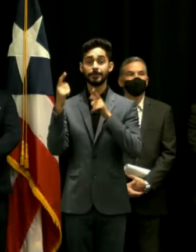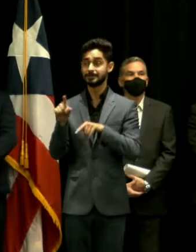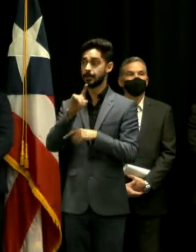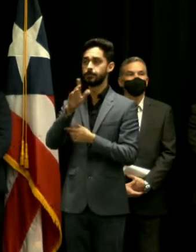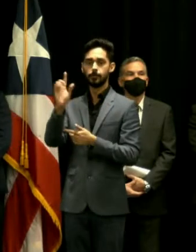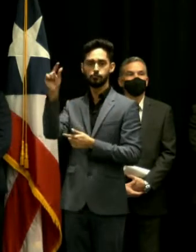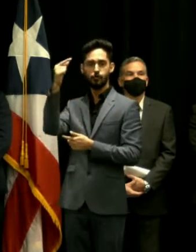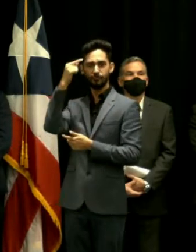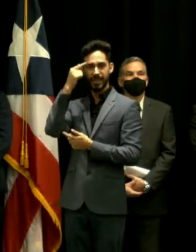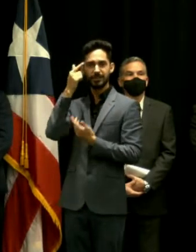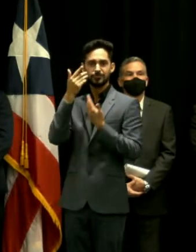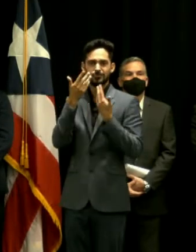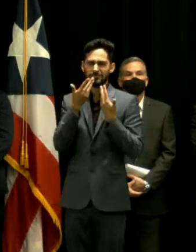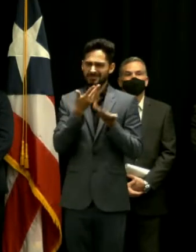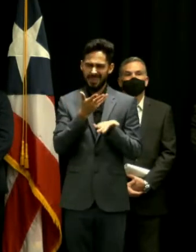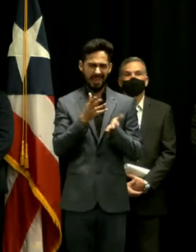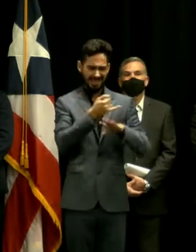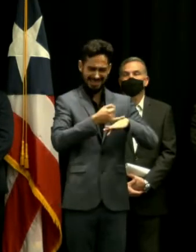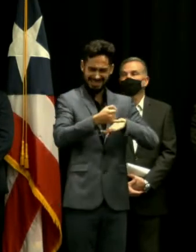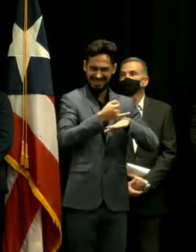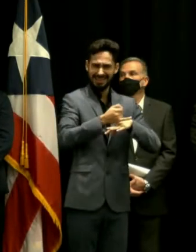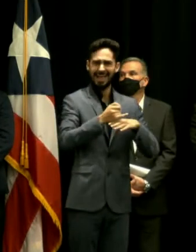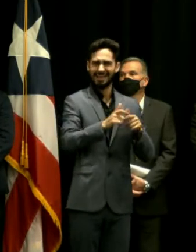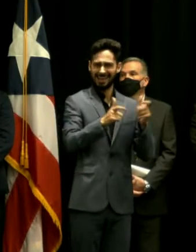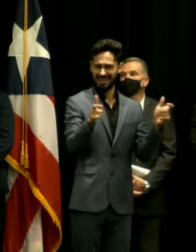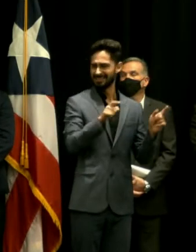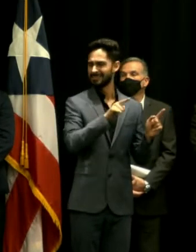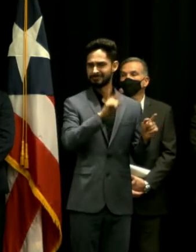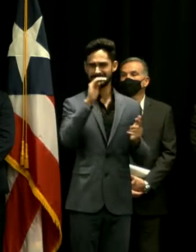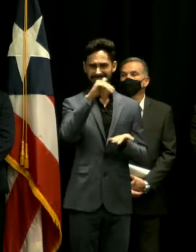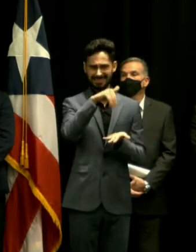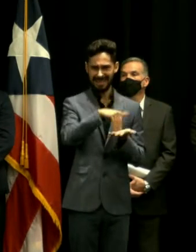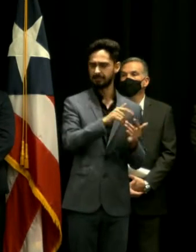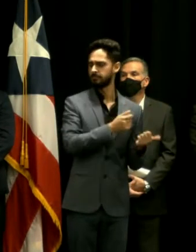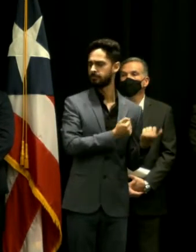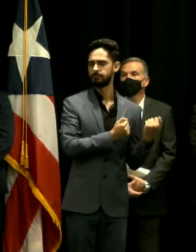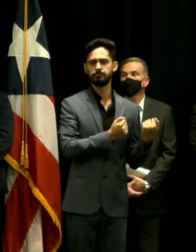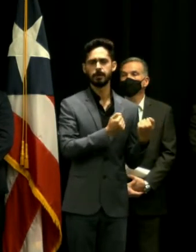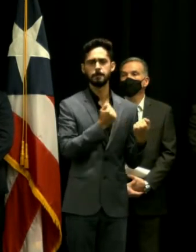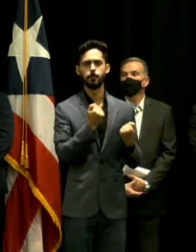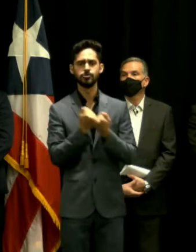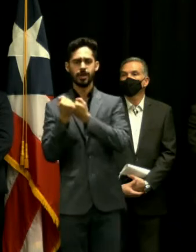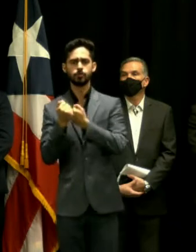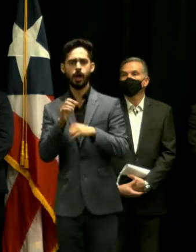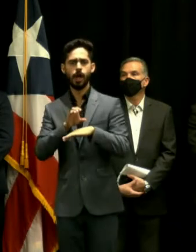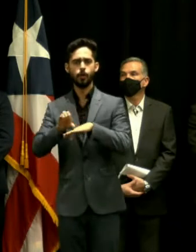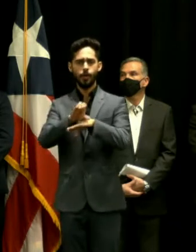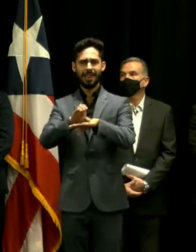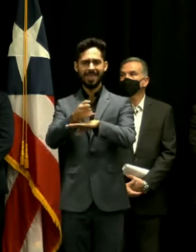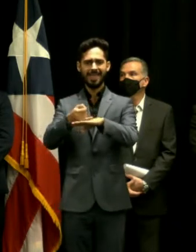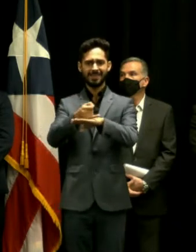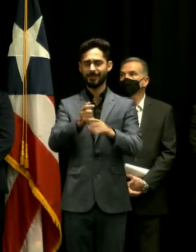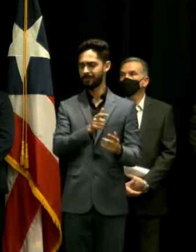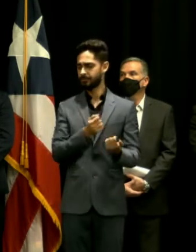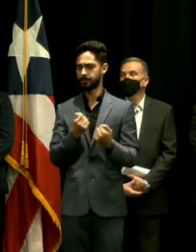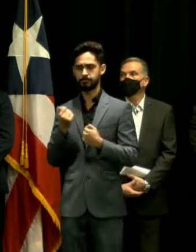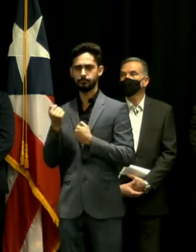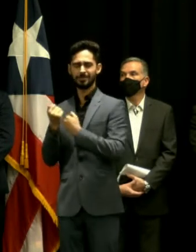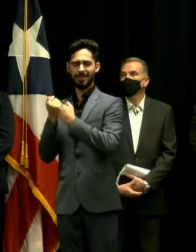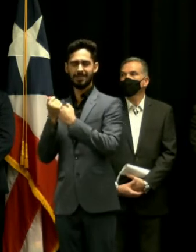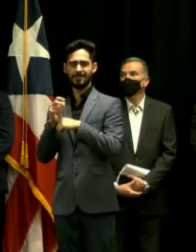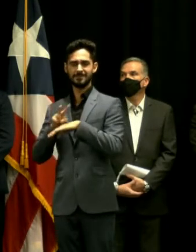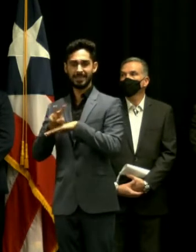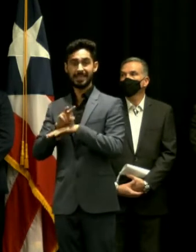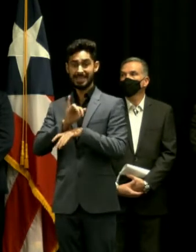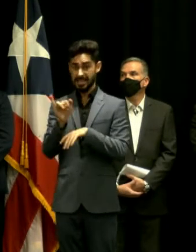apoyando a Vieques apoyando a Culebra y lo vamos a seguir haciendo en el área de asfalto por ejemplo para las